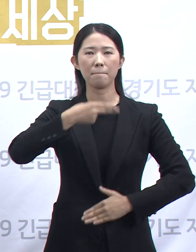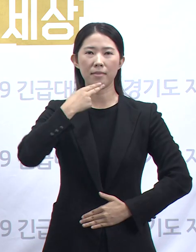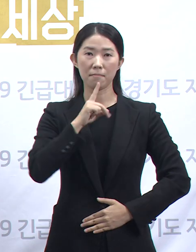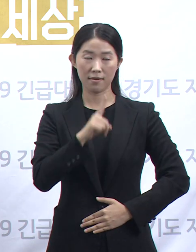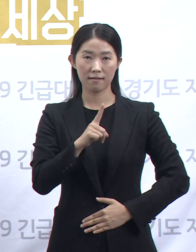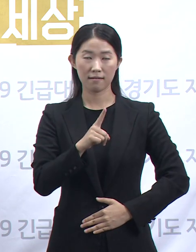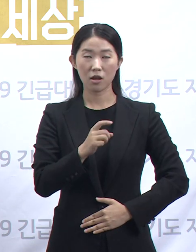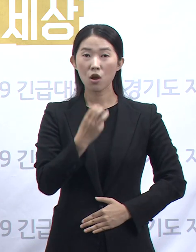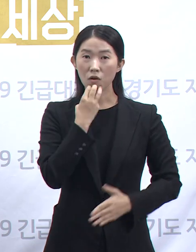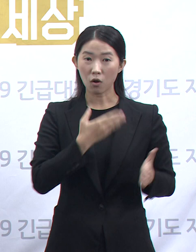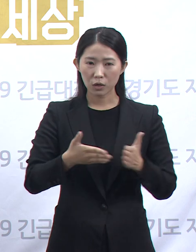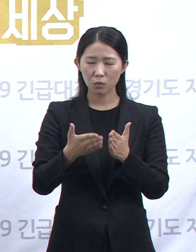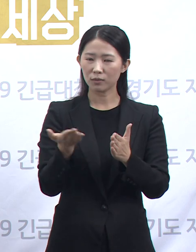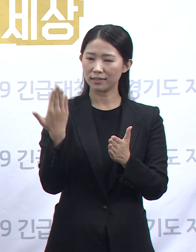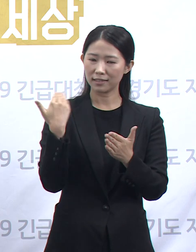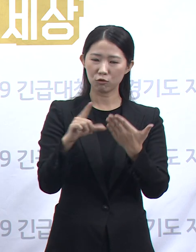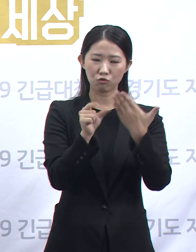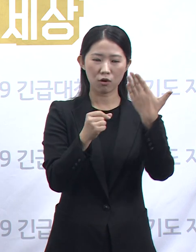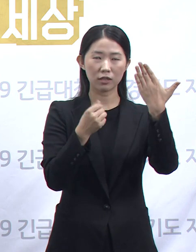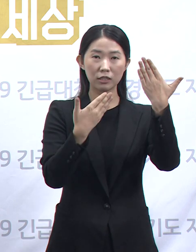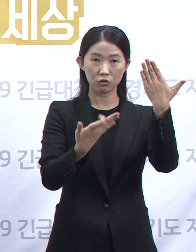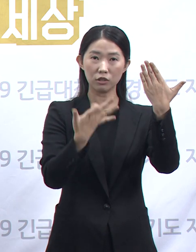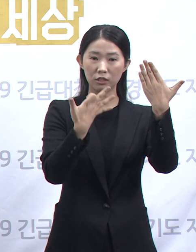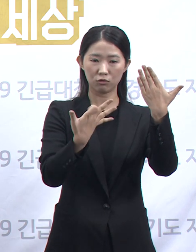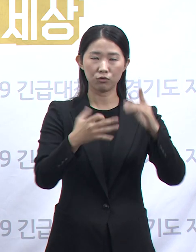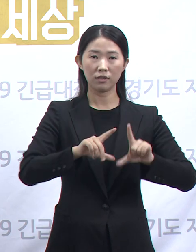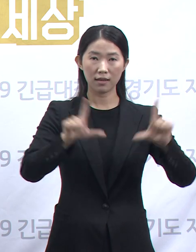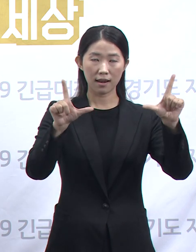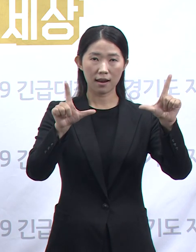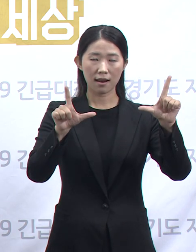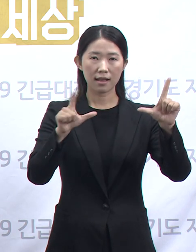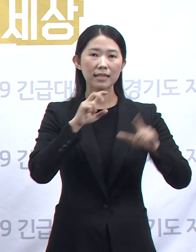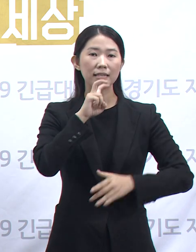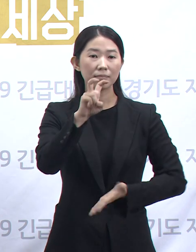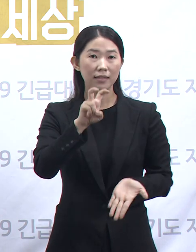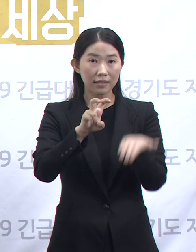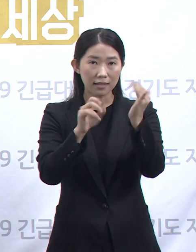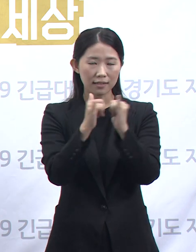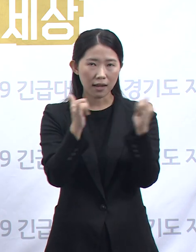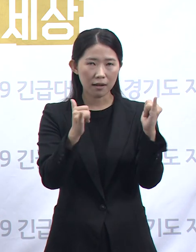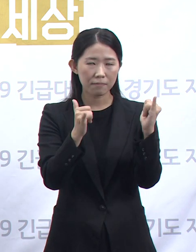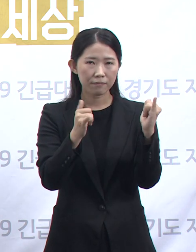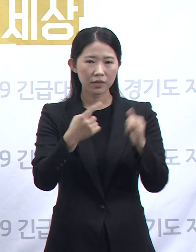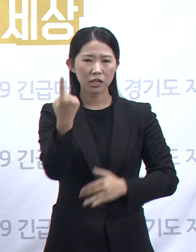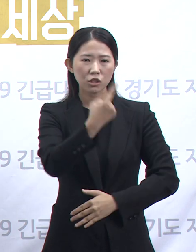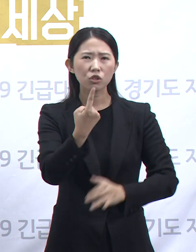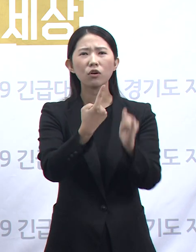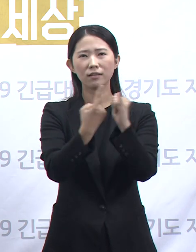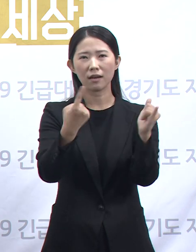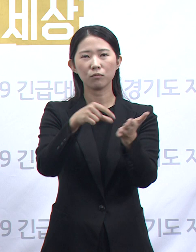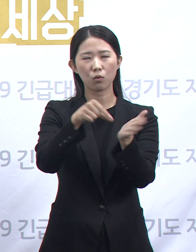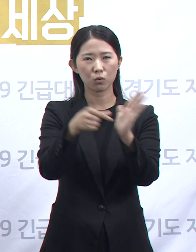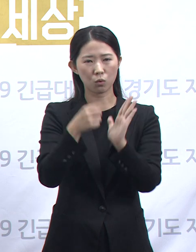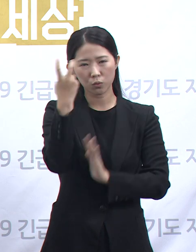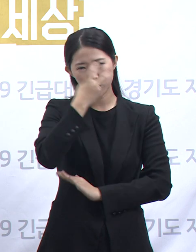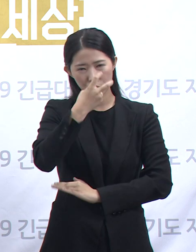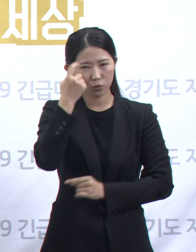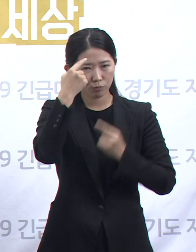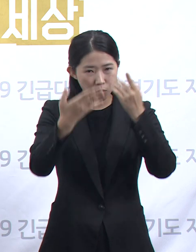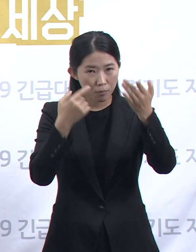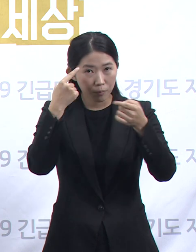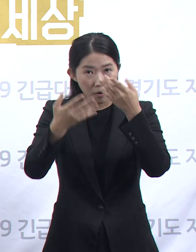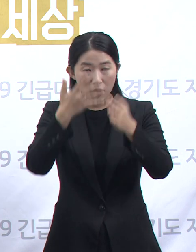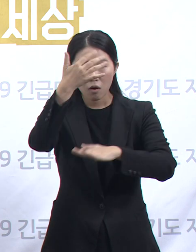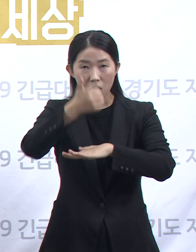19일 만 18세 이상 도민 1,000명을 대상으로 실시한 여론조사 결과에 따르면, 도민의 79%가 이번